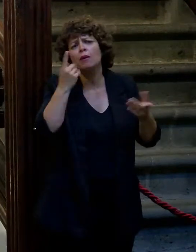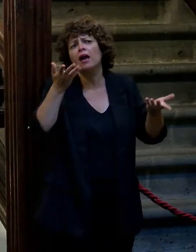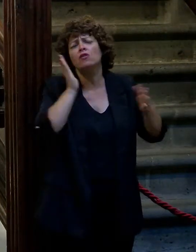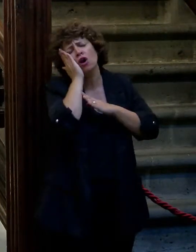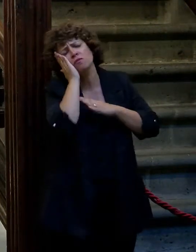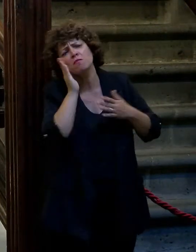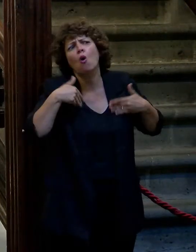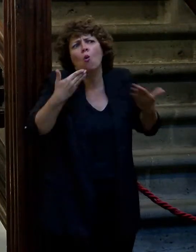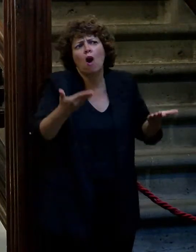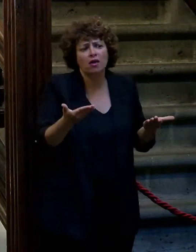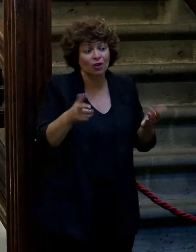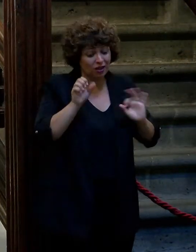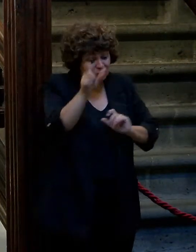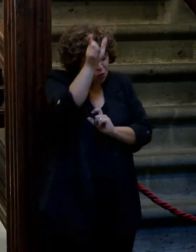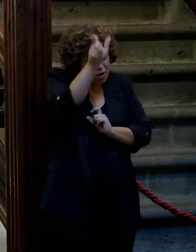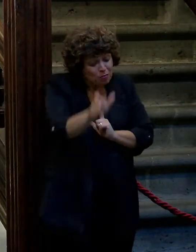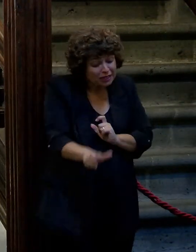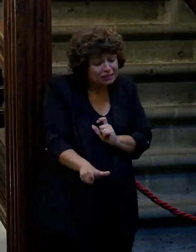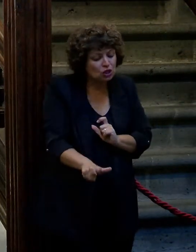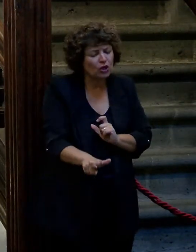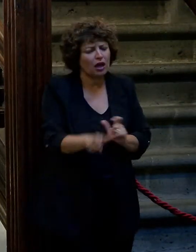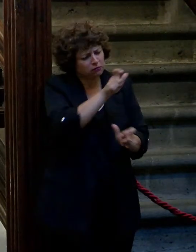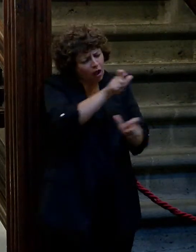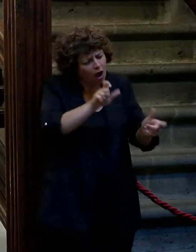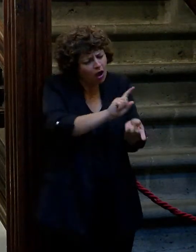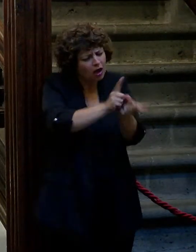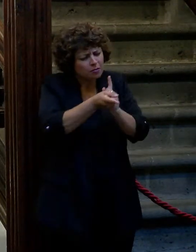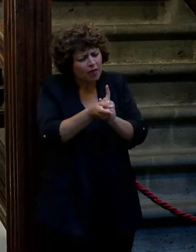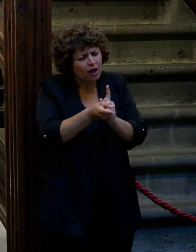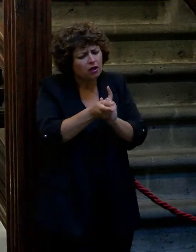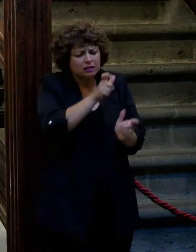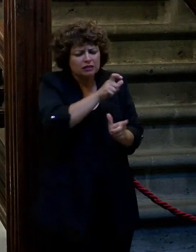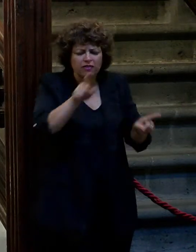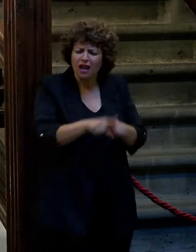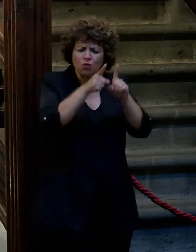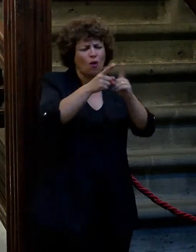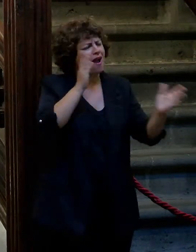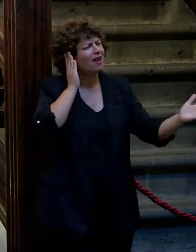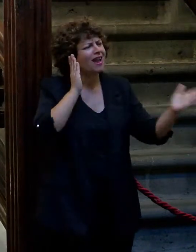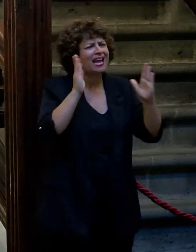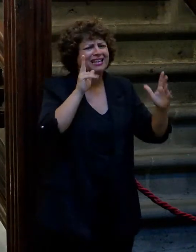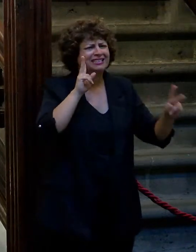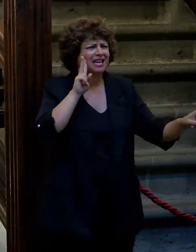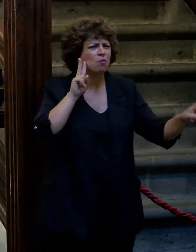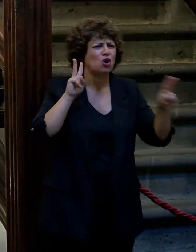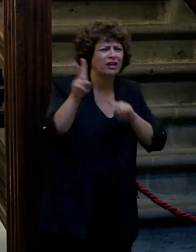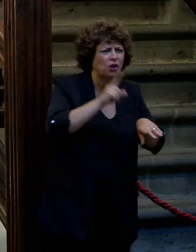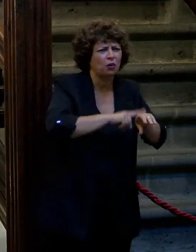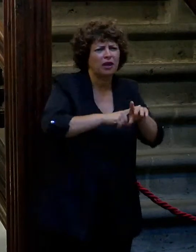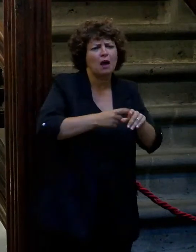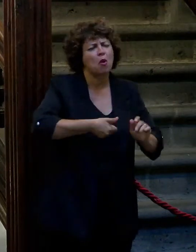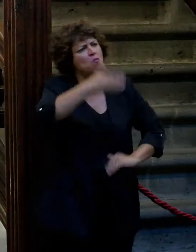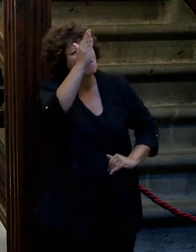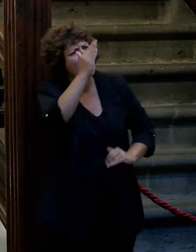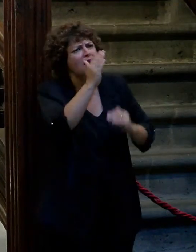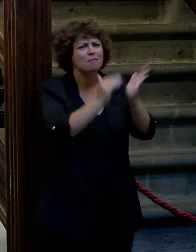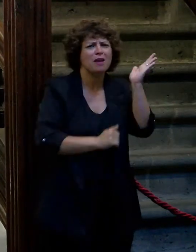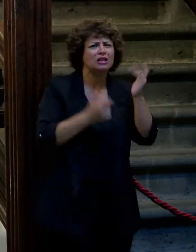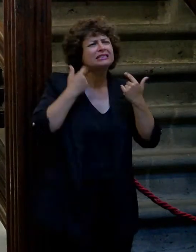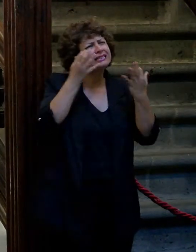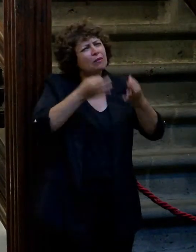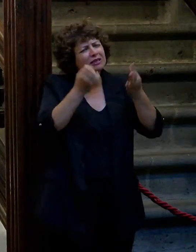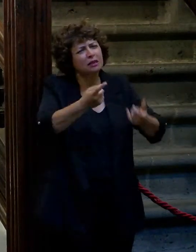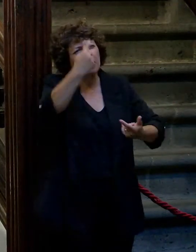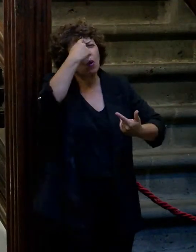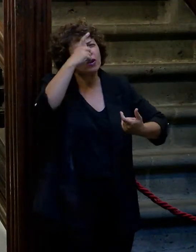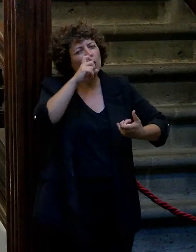convirtió en una persona que se ha convertido en alguien con quien siempre no importa el tiempo que nos veamos si nos vemos más si nos vemos tiempo siempre es un referente cuando